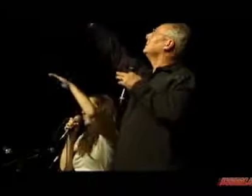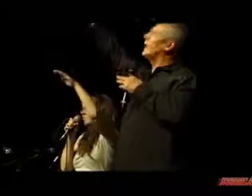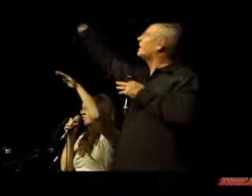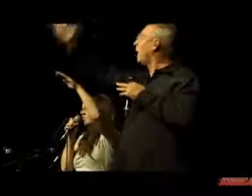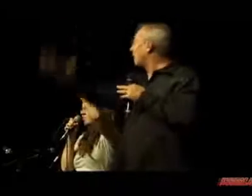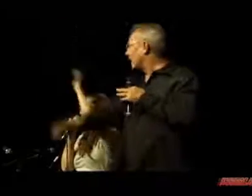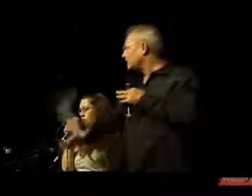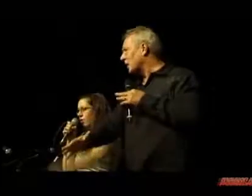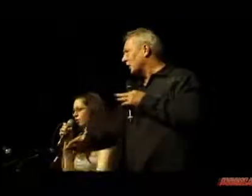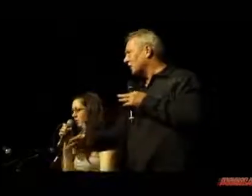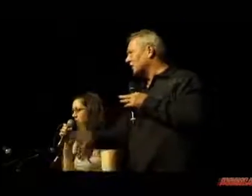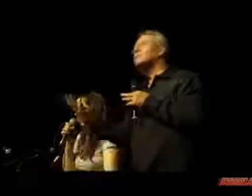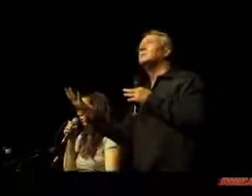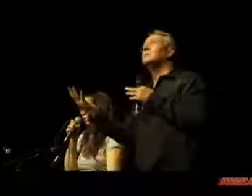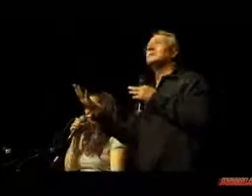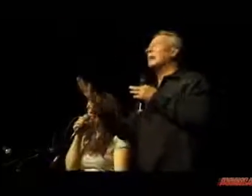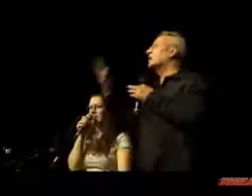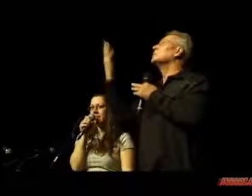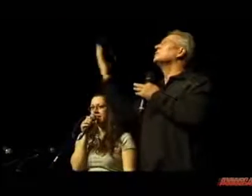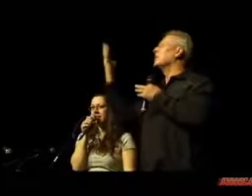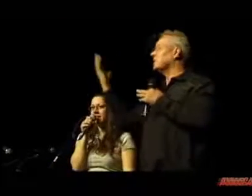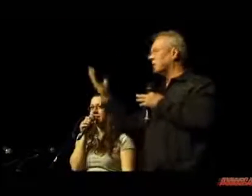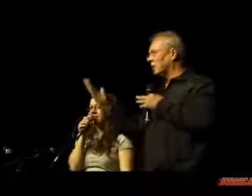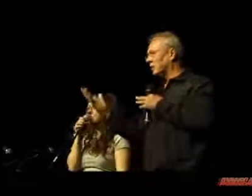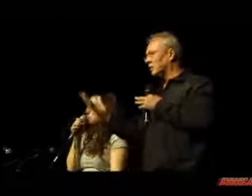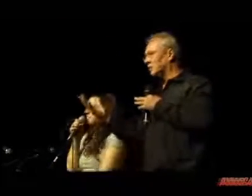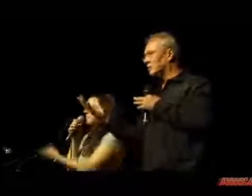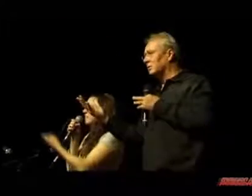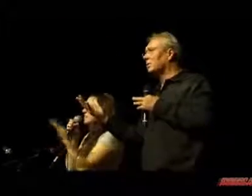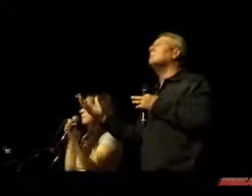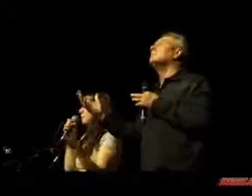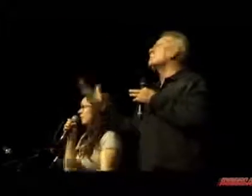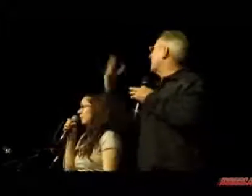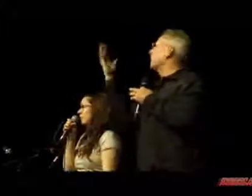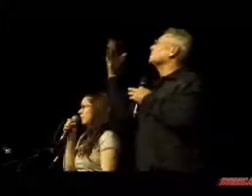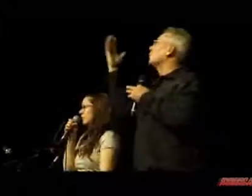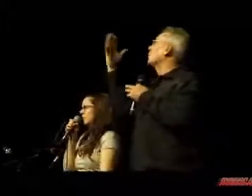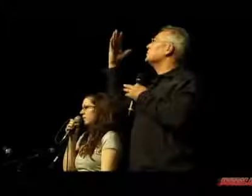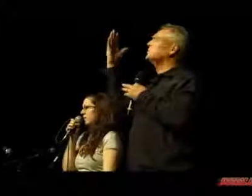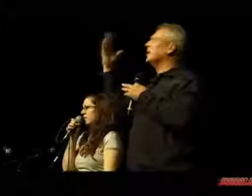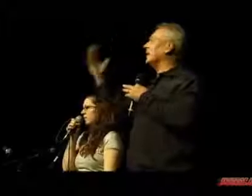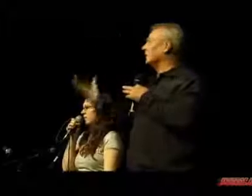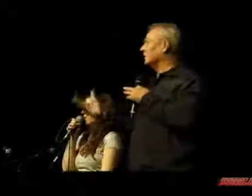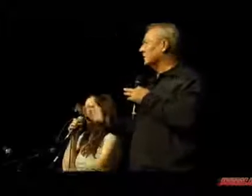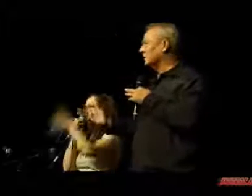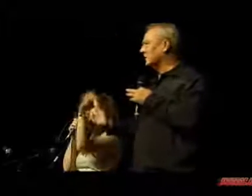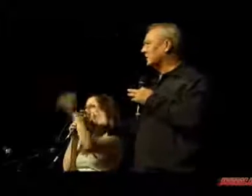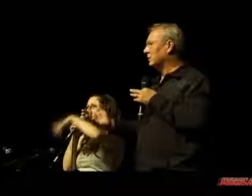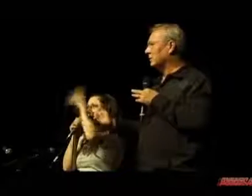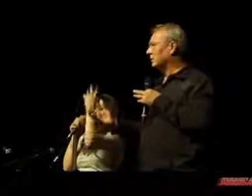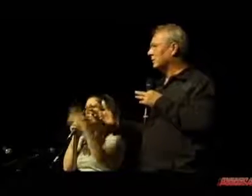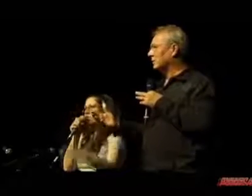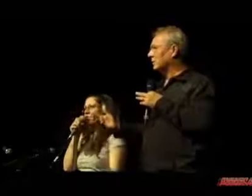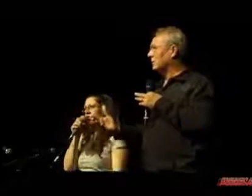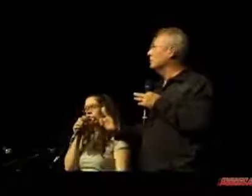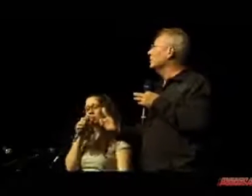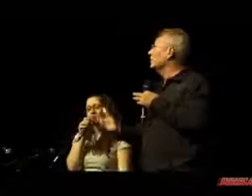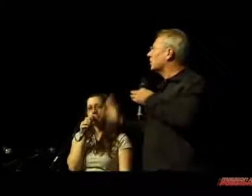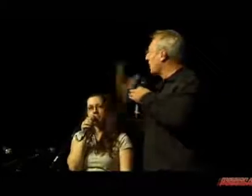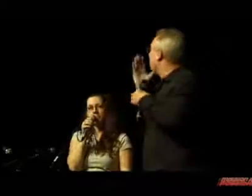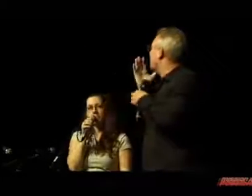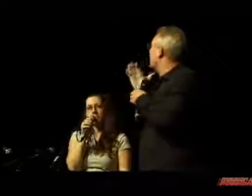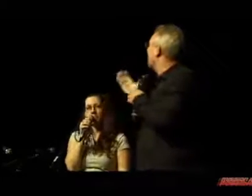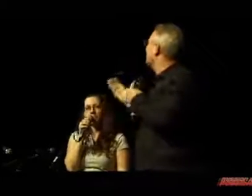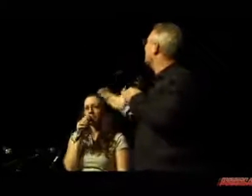zur Decke gestiegen und wieder zurückgefallen. Wie wenn es da nichts mehr gäbe. Wie wenn ich nur in die Luft sprechen würde.